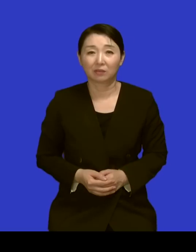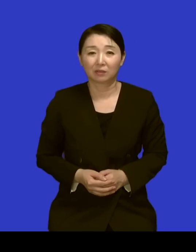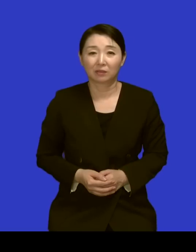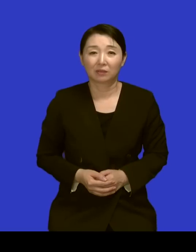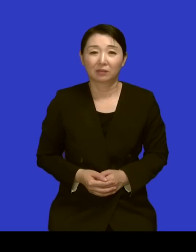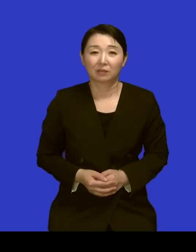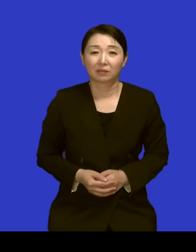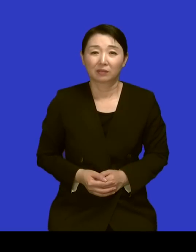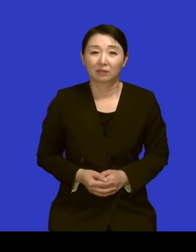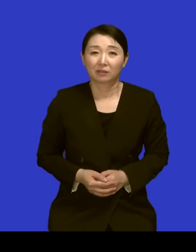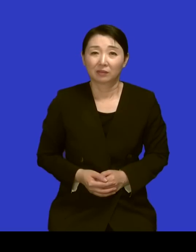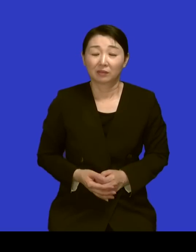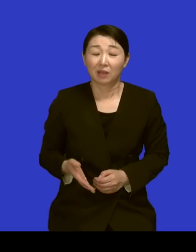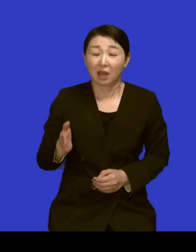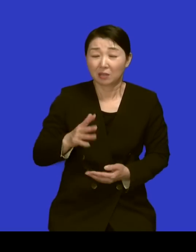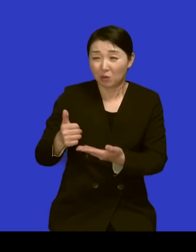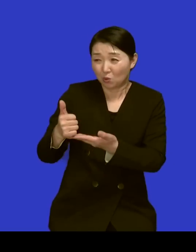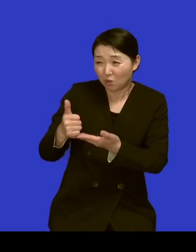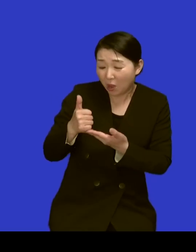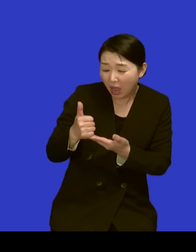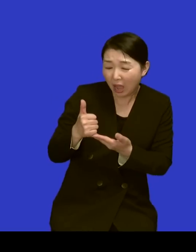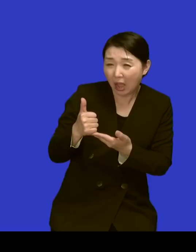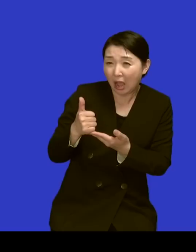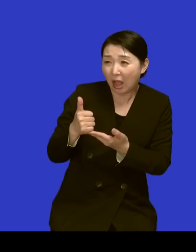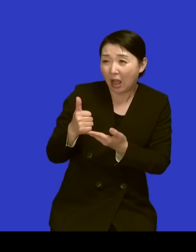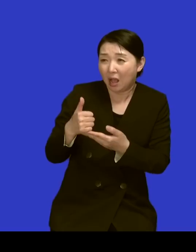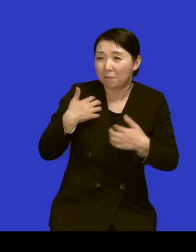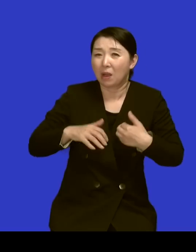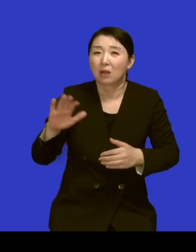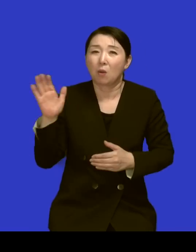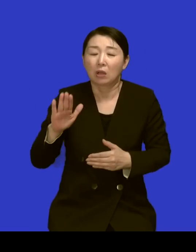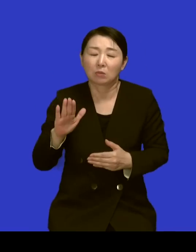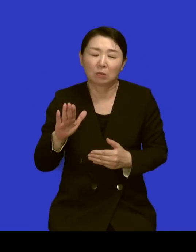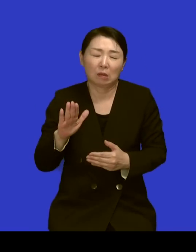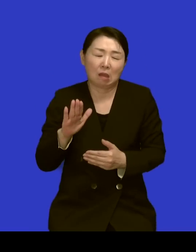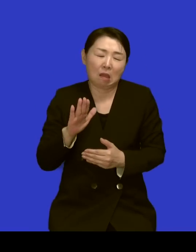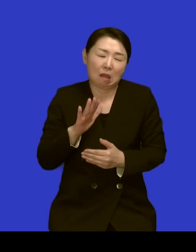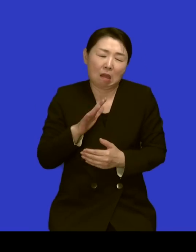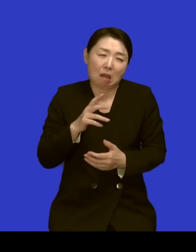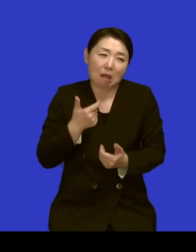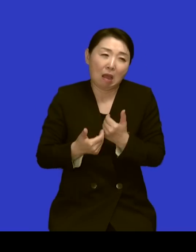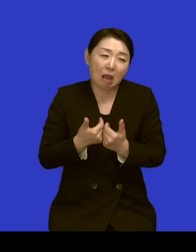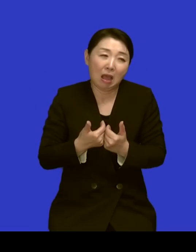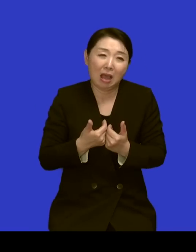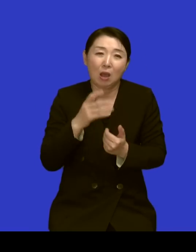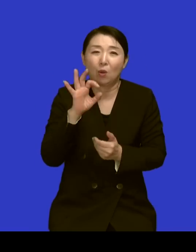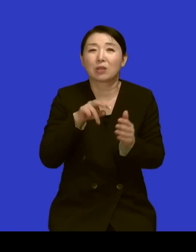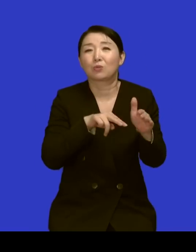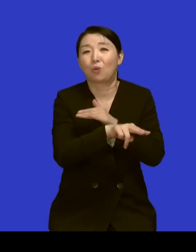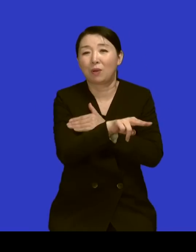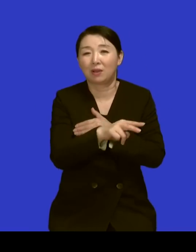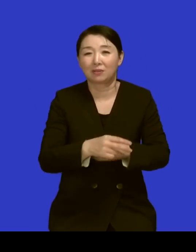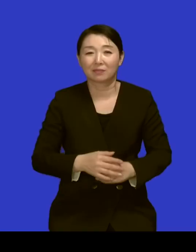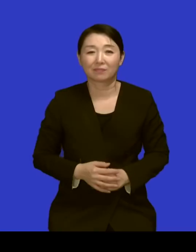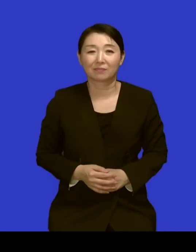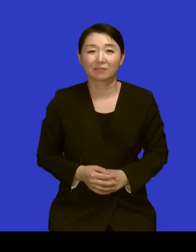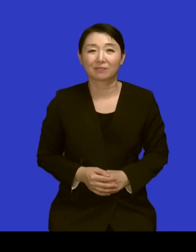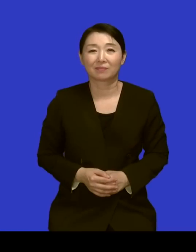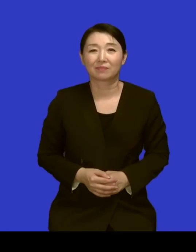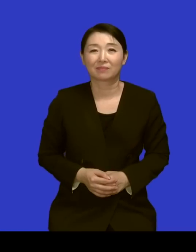반가운 게 아니라 화장실로 도망가 손님 오면요? 그렇다고 한숨 쉬고 나가서